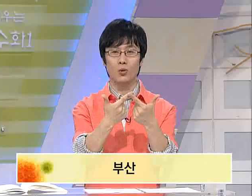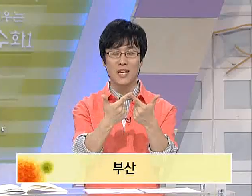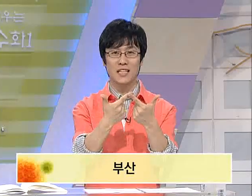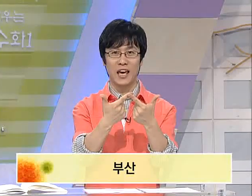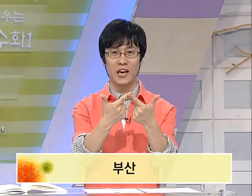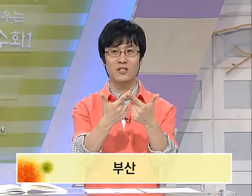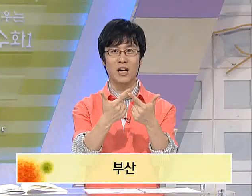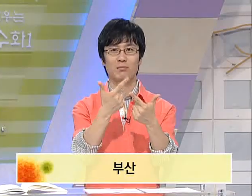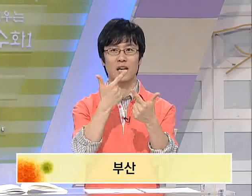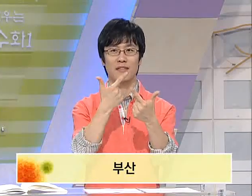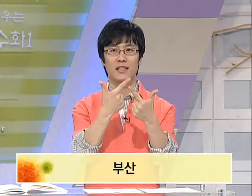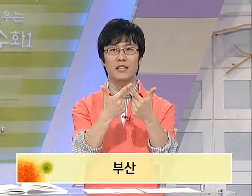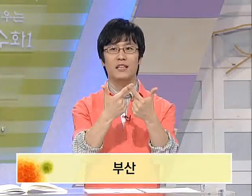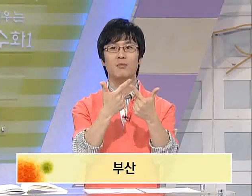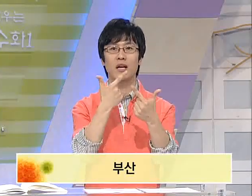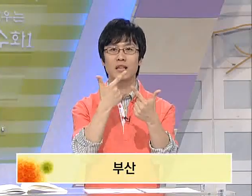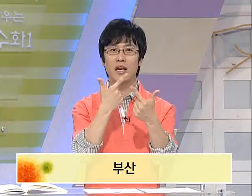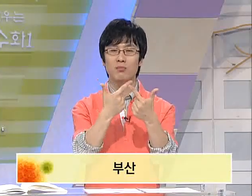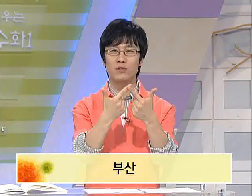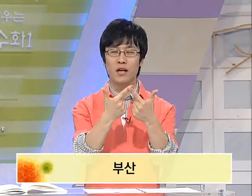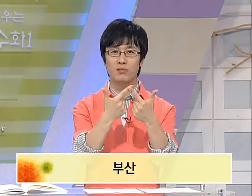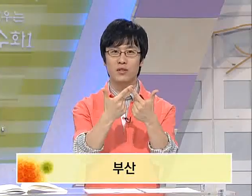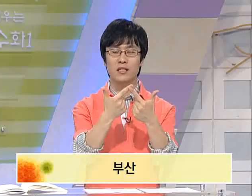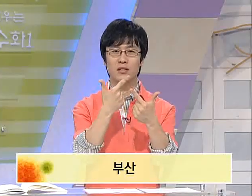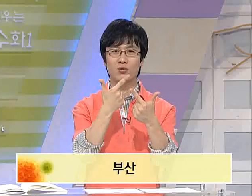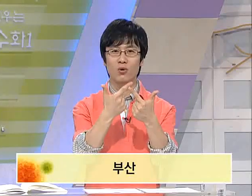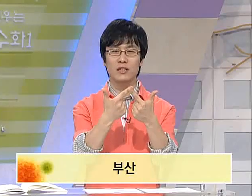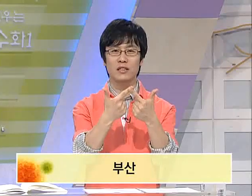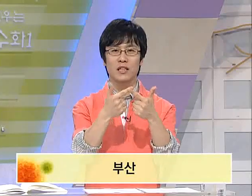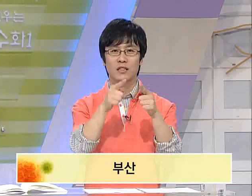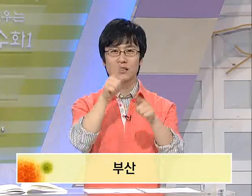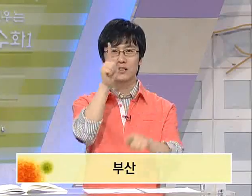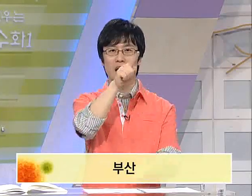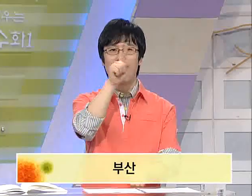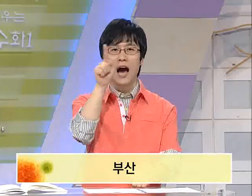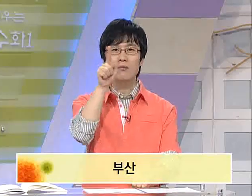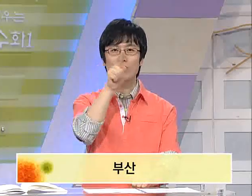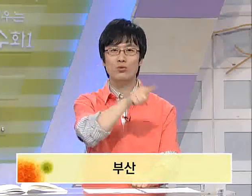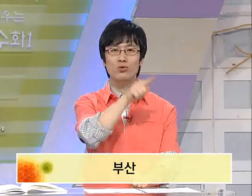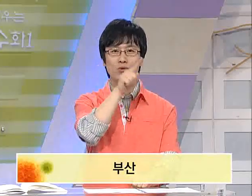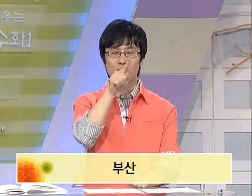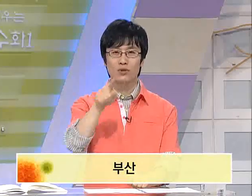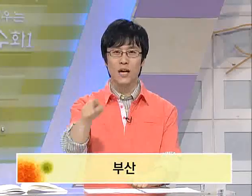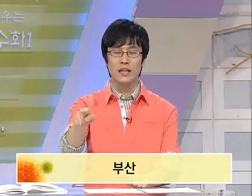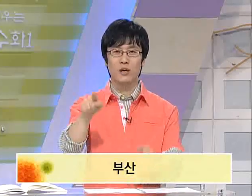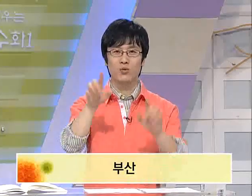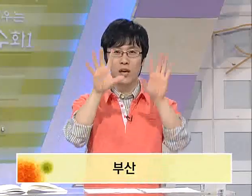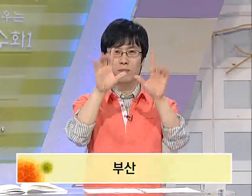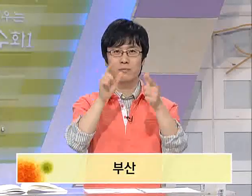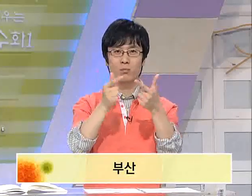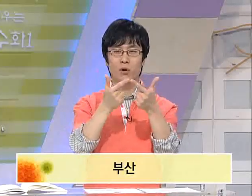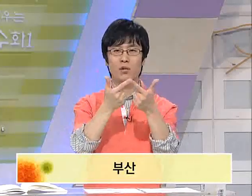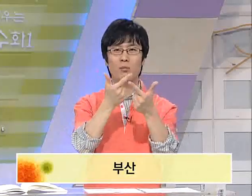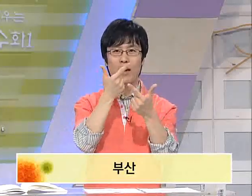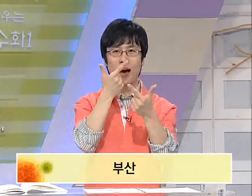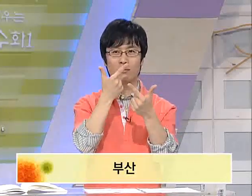동작이에요. 부산, 이 부산의 부산, 부산이라는 수화는 한문 부산의 위에 머리모양